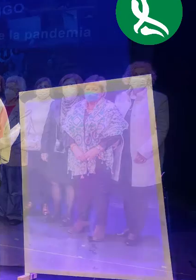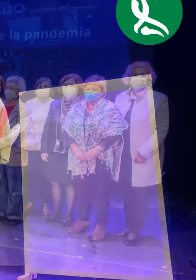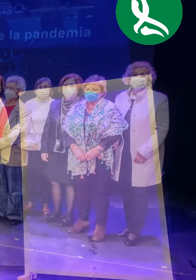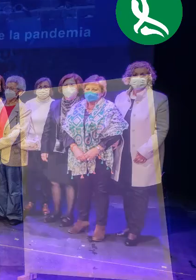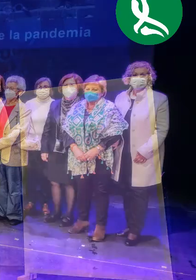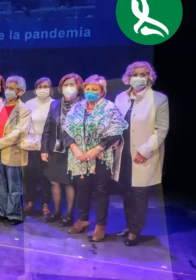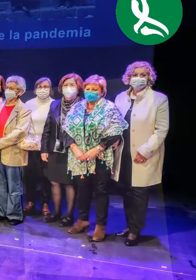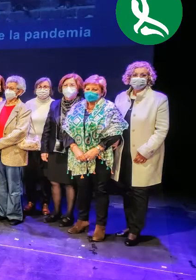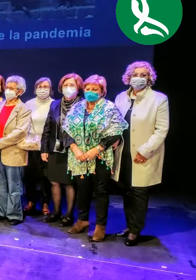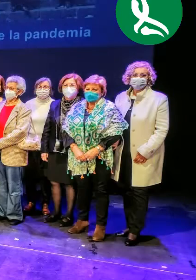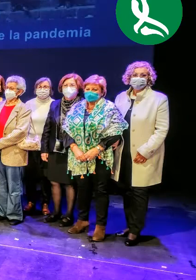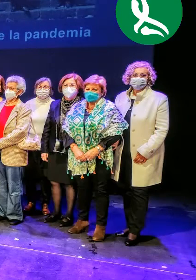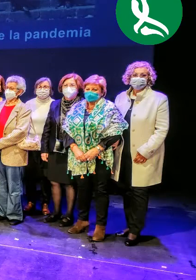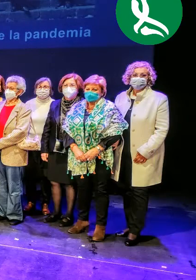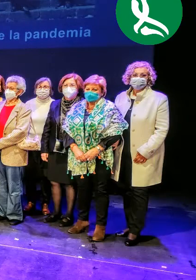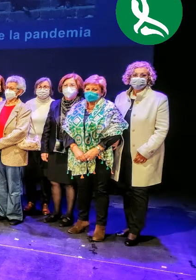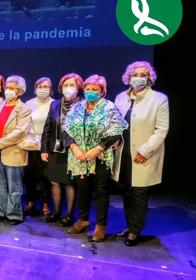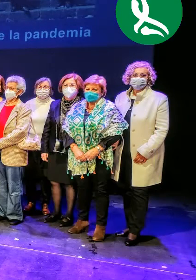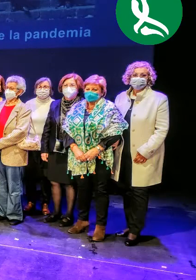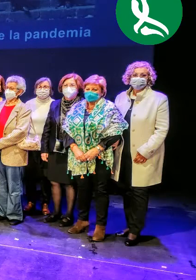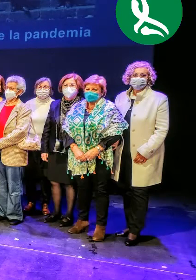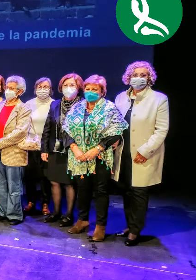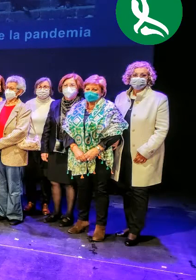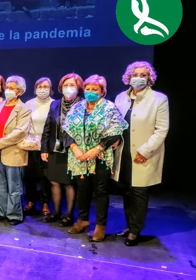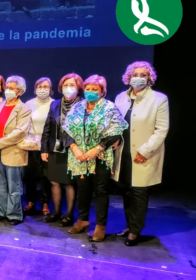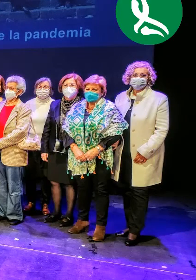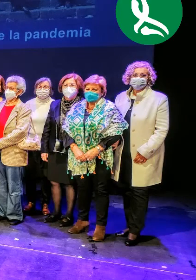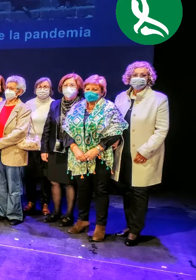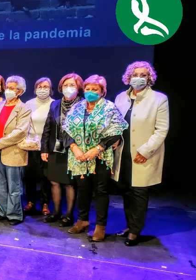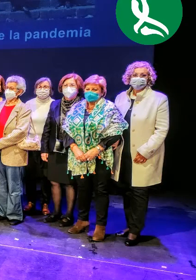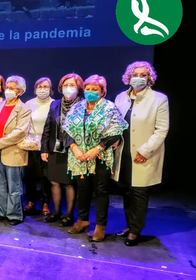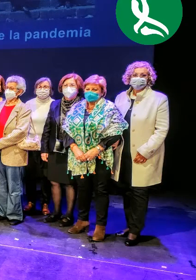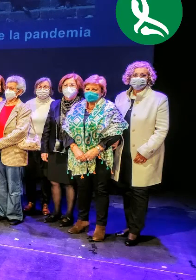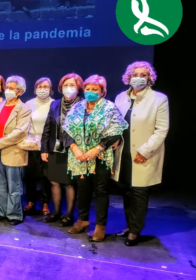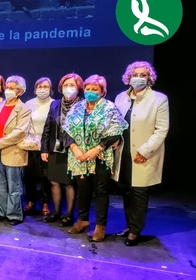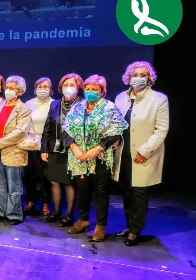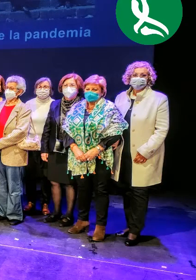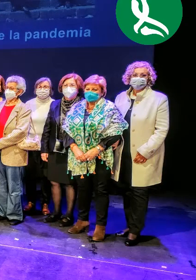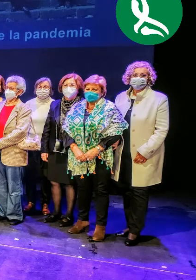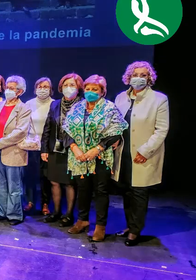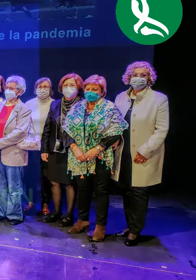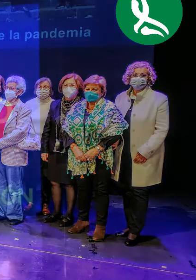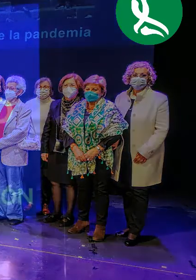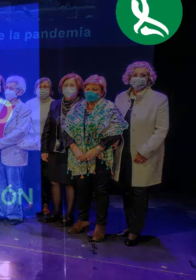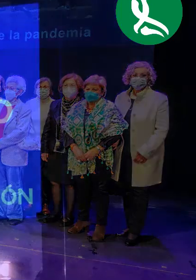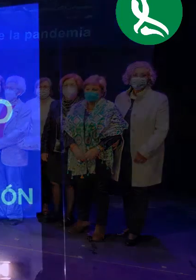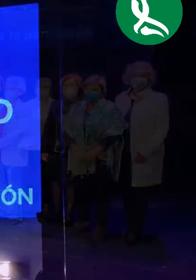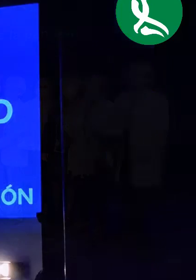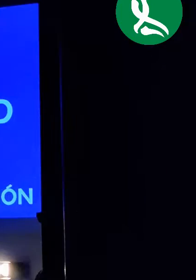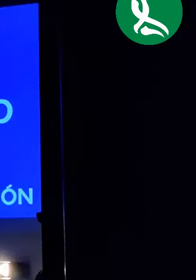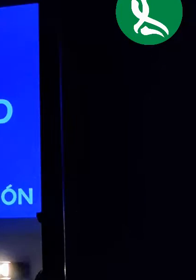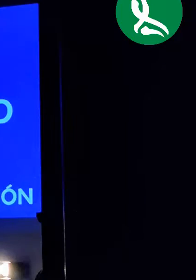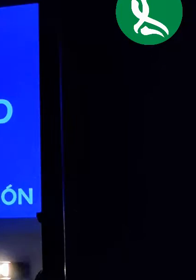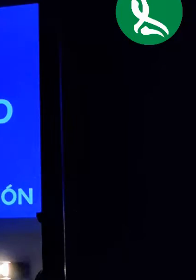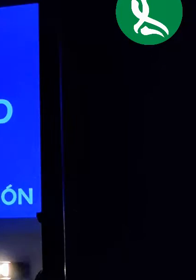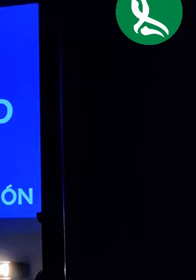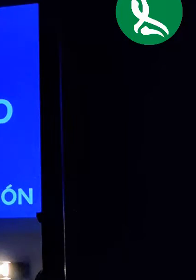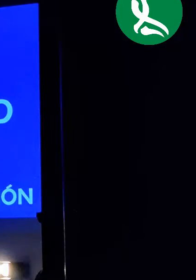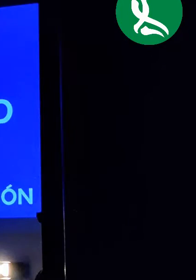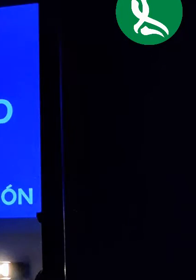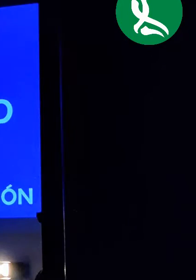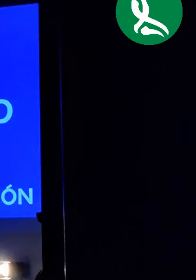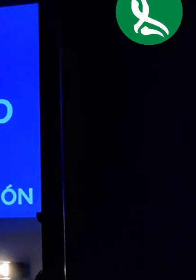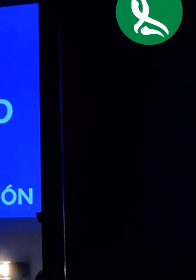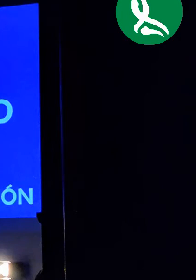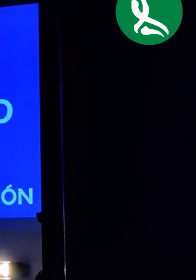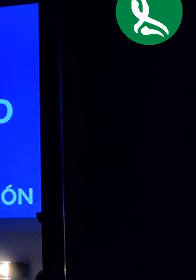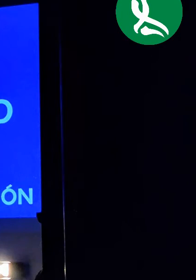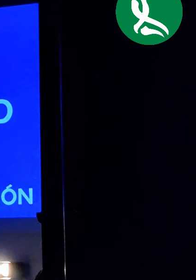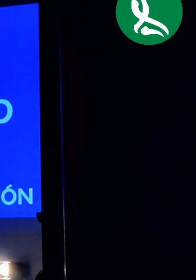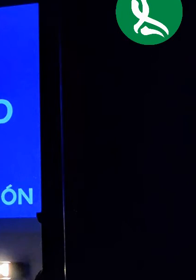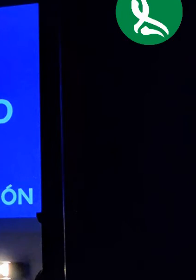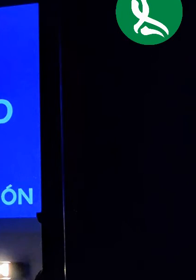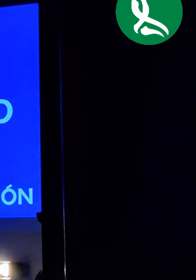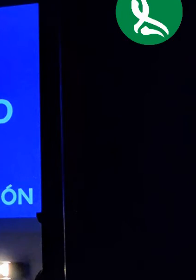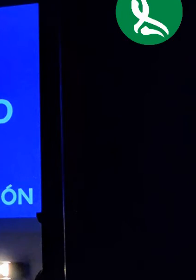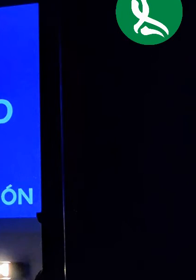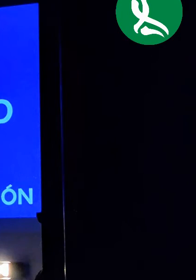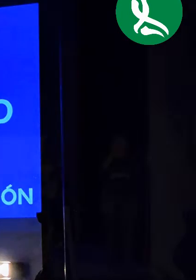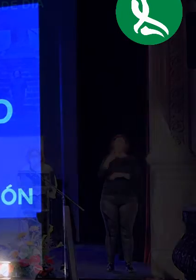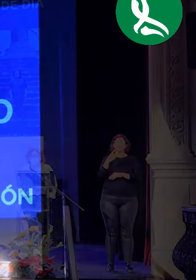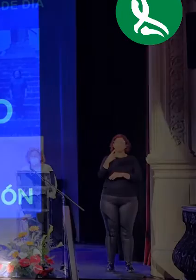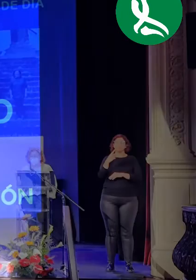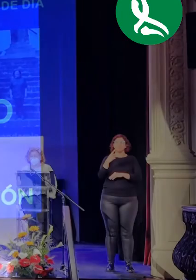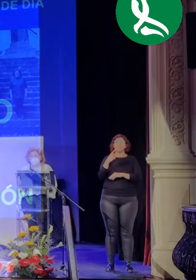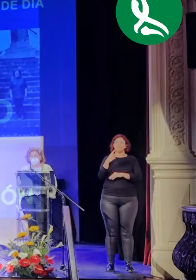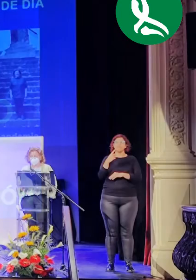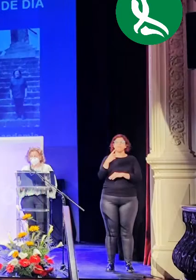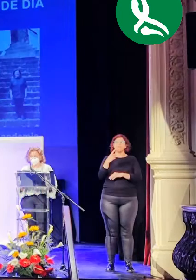Teatro Circo de Marte, Santa Cruz de la Palma sí se sienta orgullosa de tenerla como vecina de nuestra capital. Lo que hacen a diario no